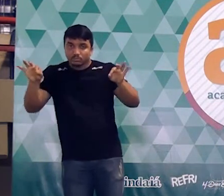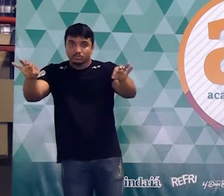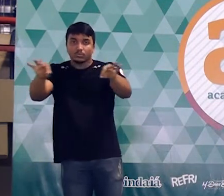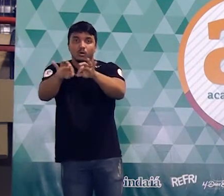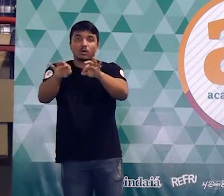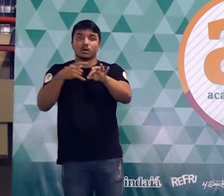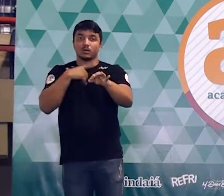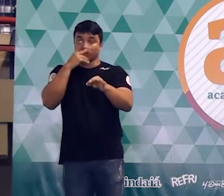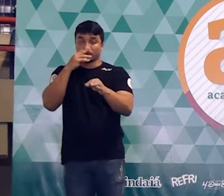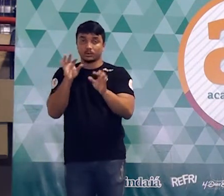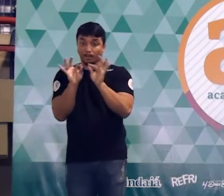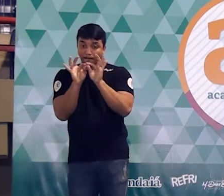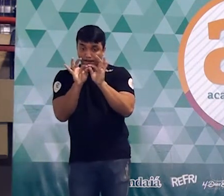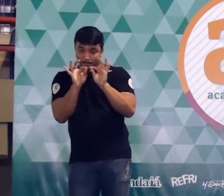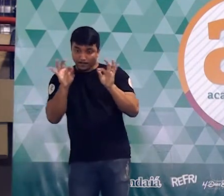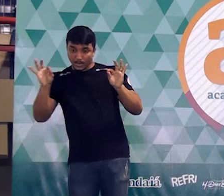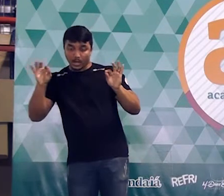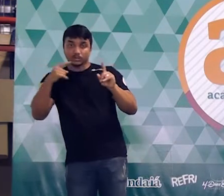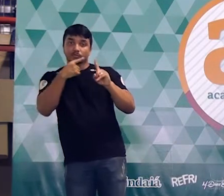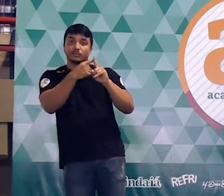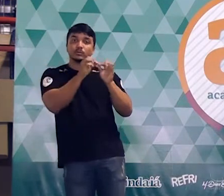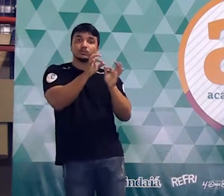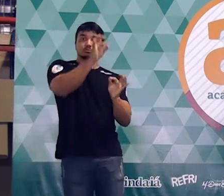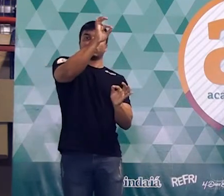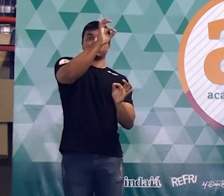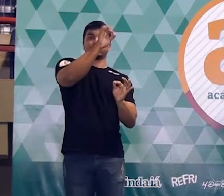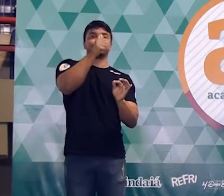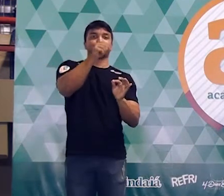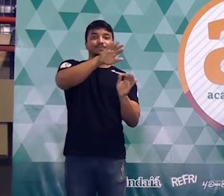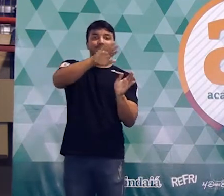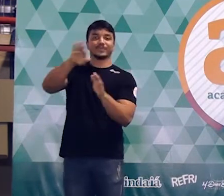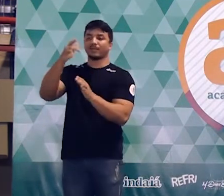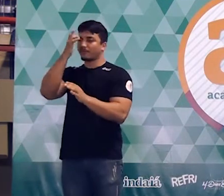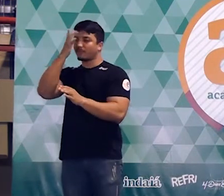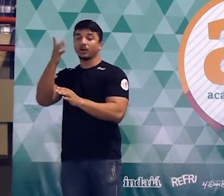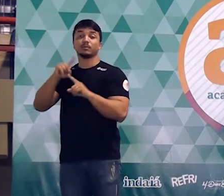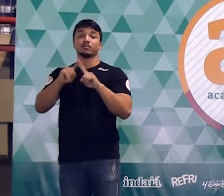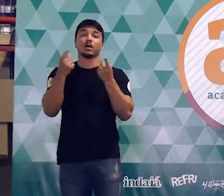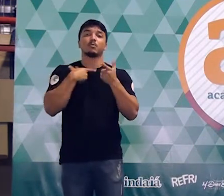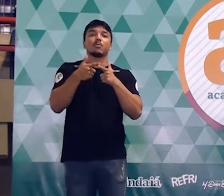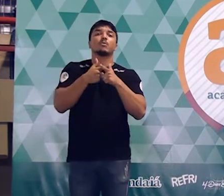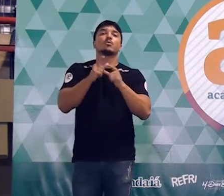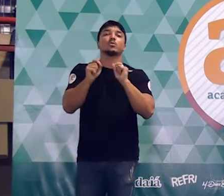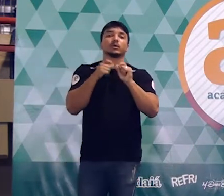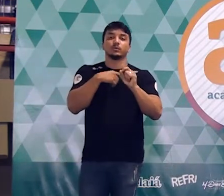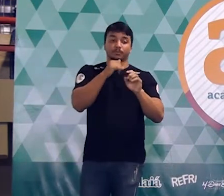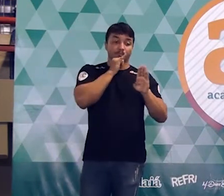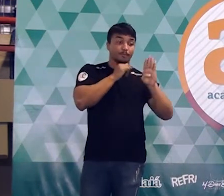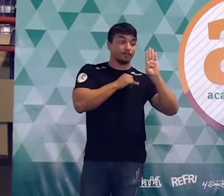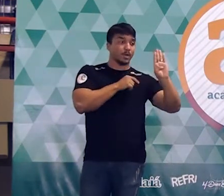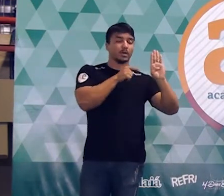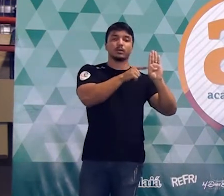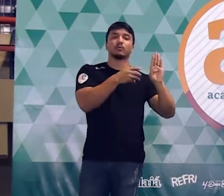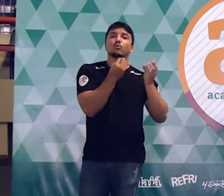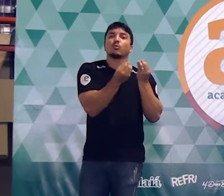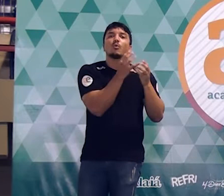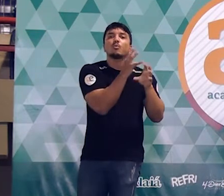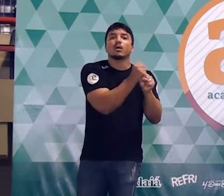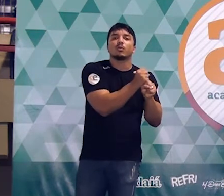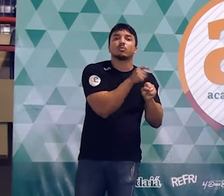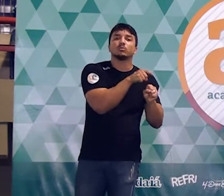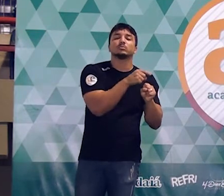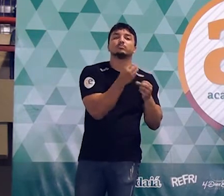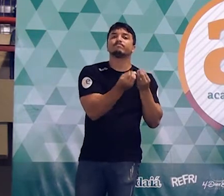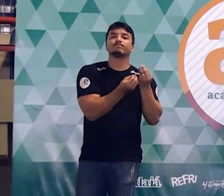Não é só fazer a base vezes a altura? Então esse não vai dar trabalho. O problema é saber como é que eu vou fazer para calcular a área da figura B. Porque essa